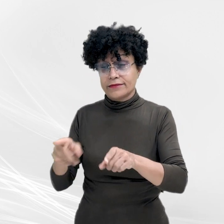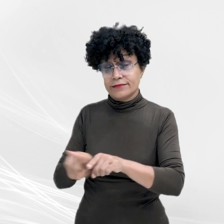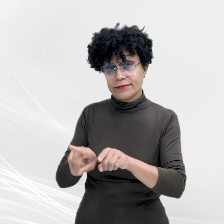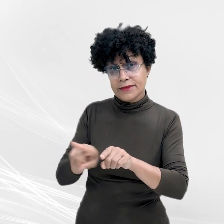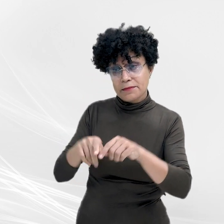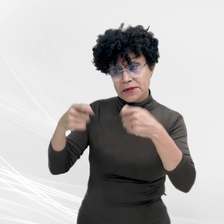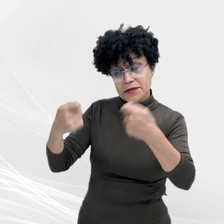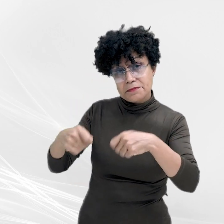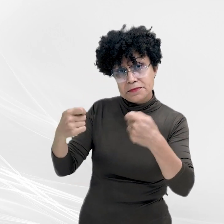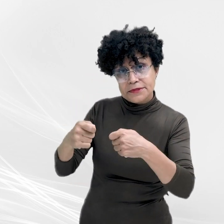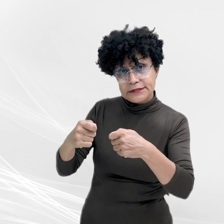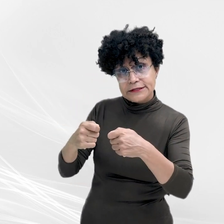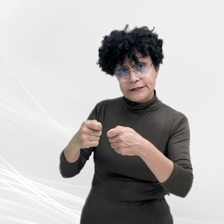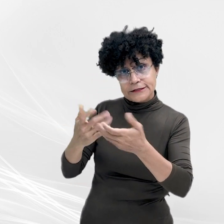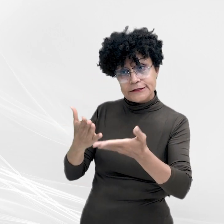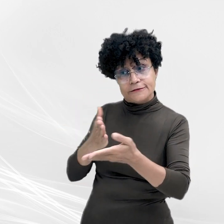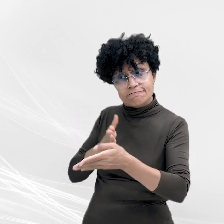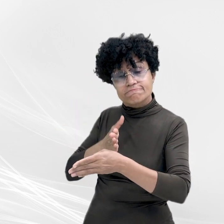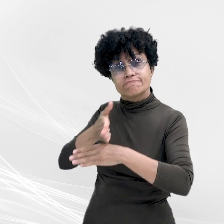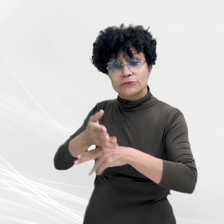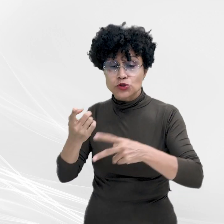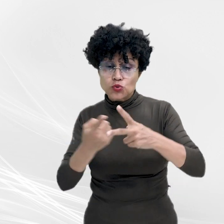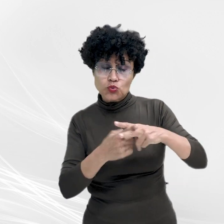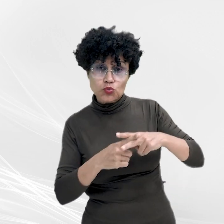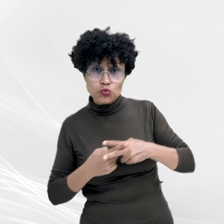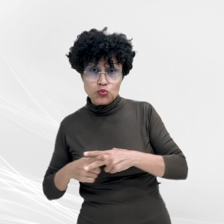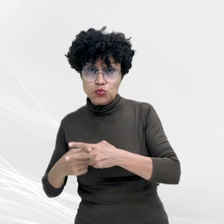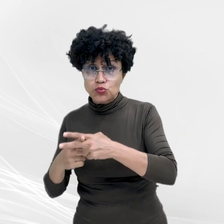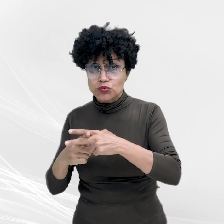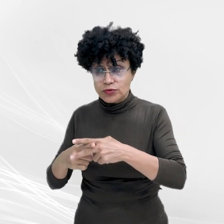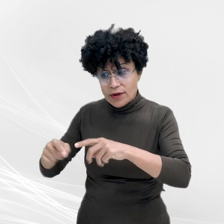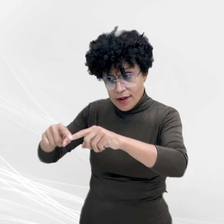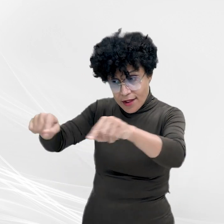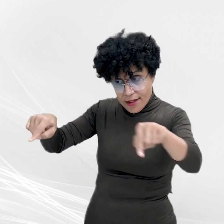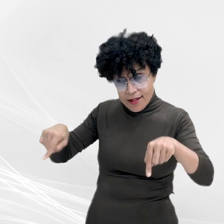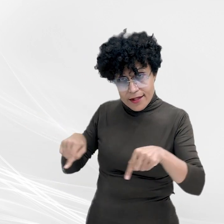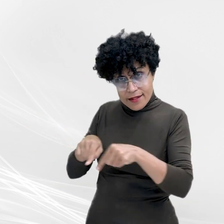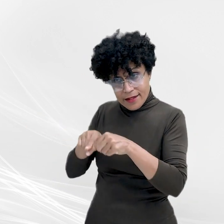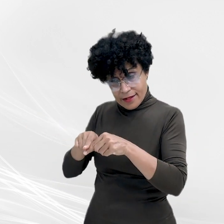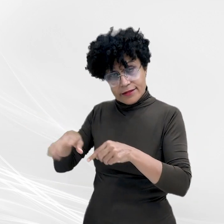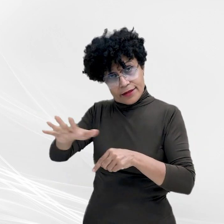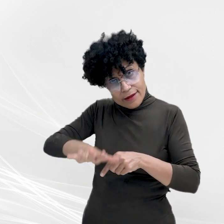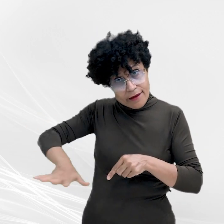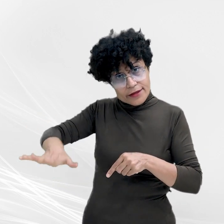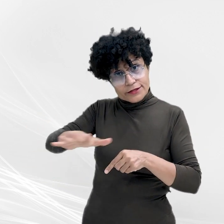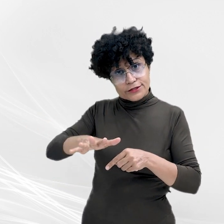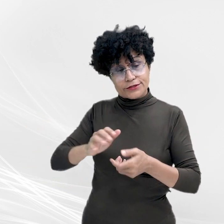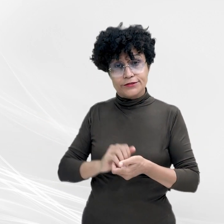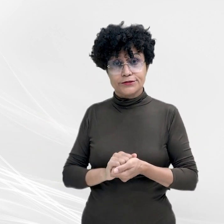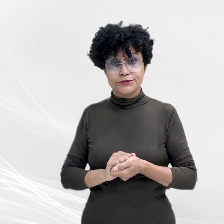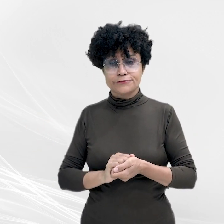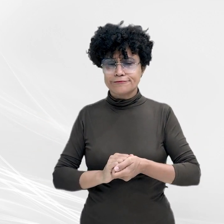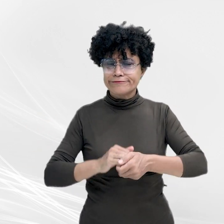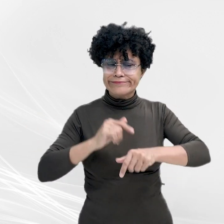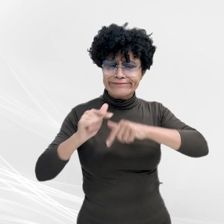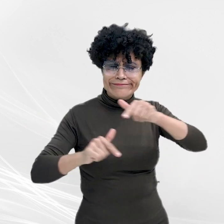necessidade de intervenção na regularização fundiária da região. Abre aspas, são demandas